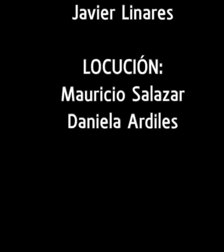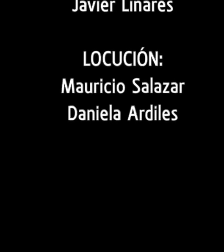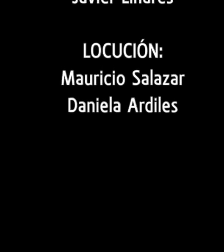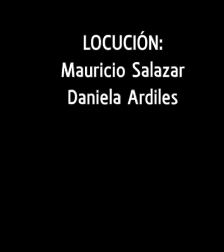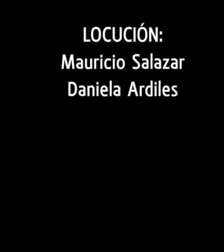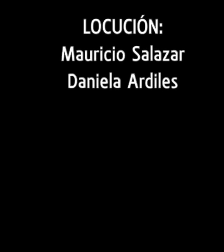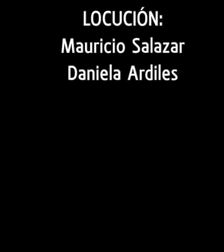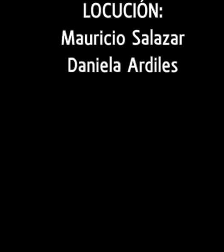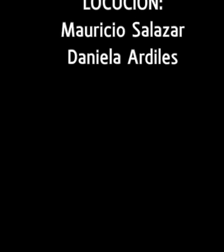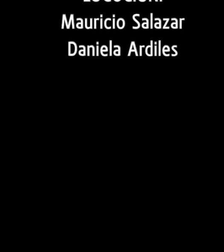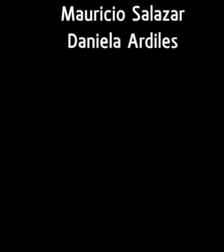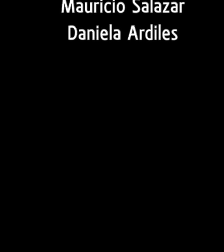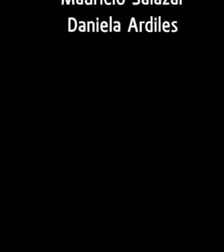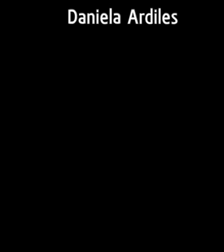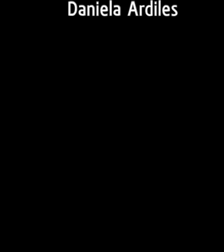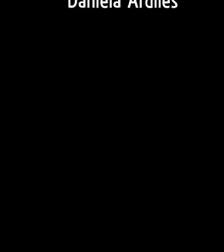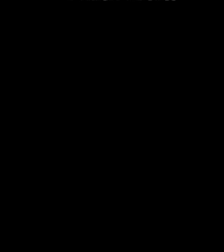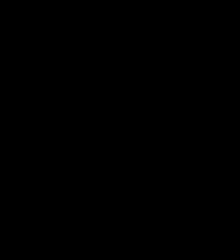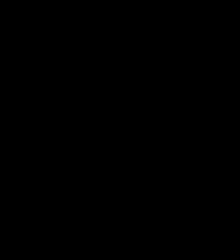por Antarctica Films Argentina